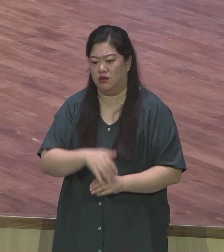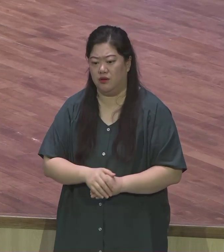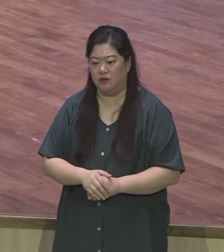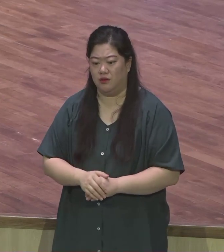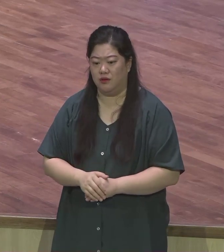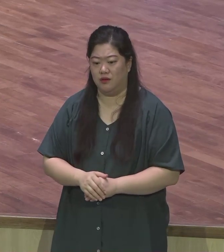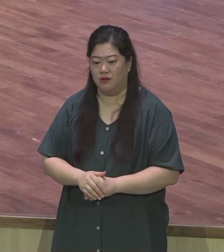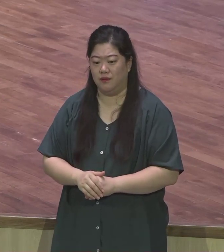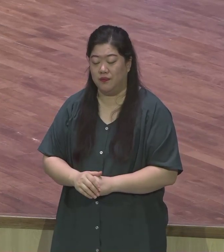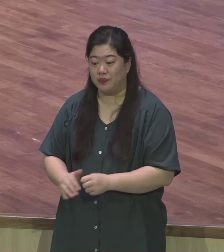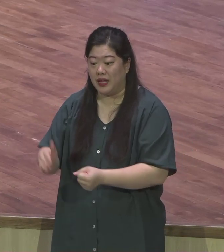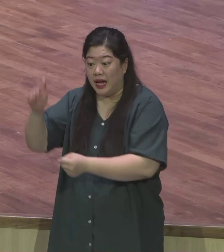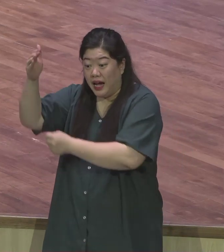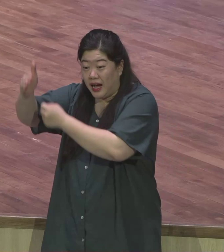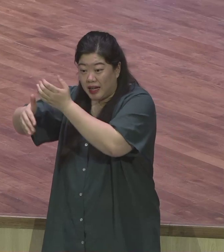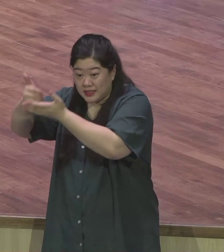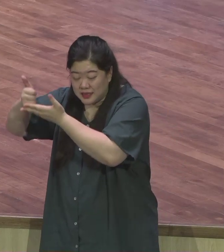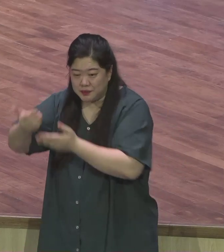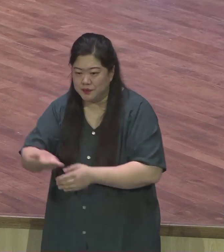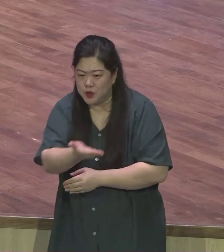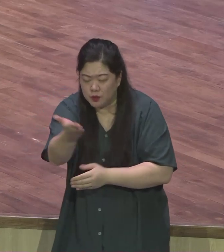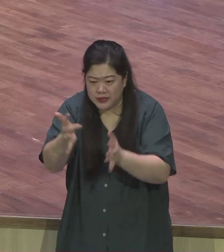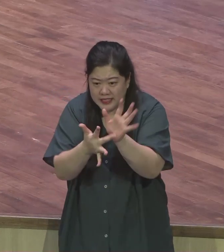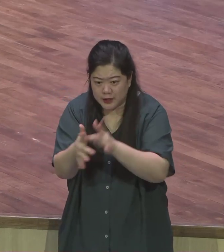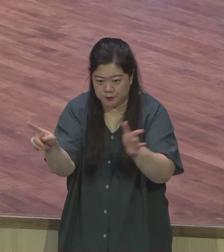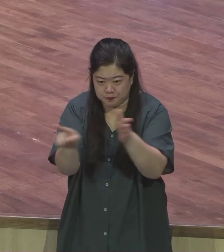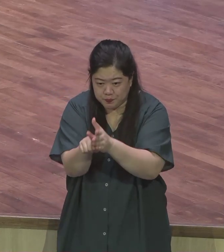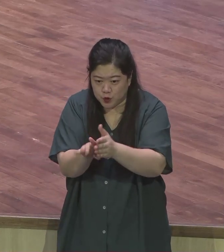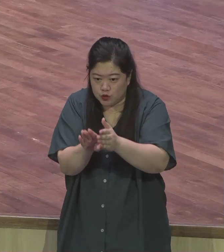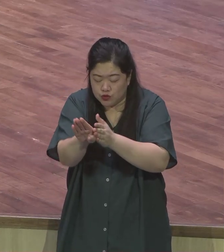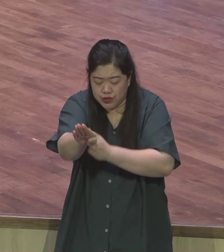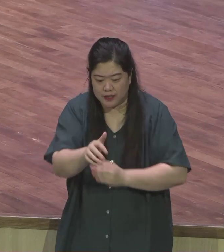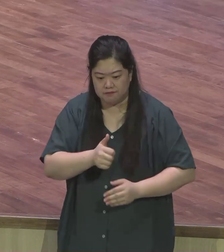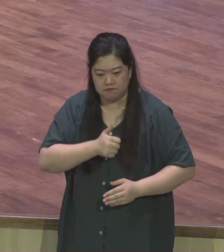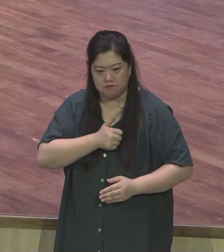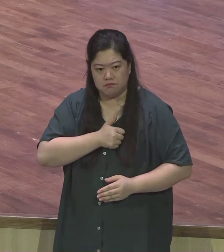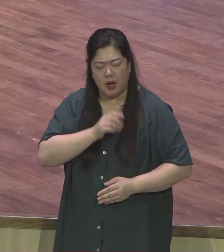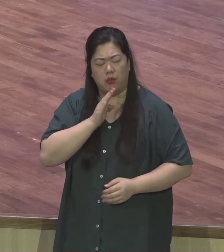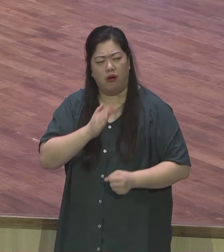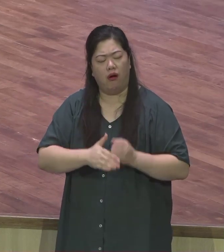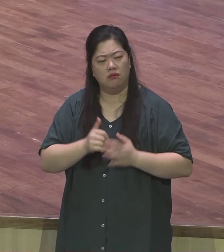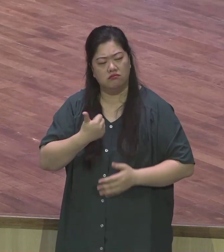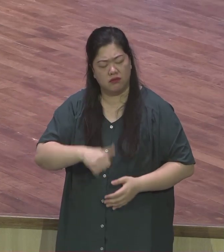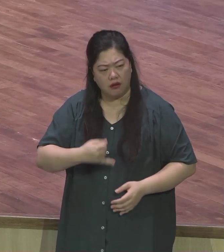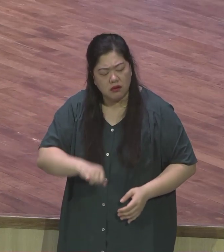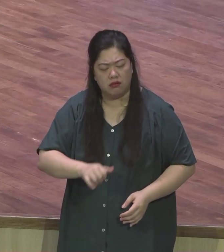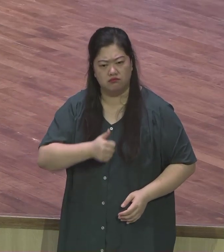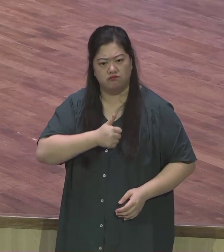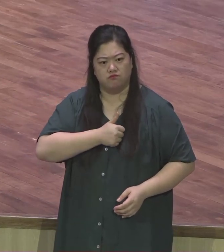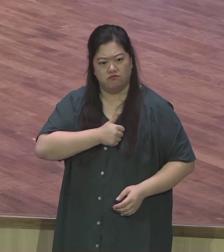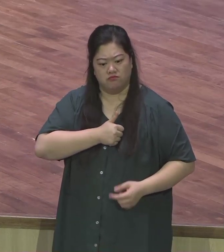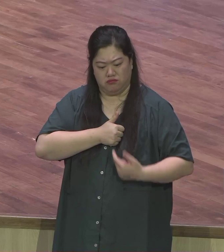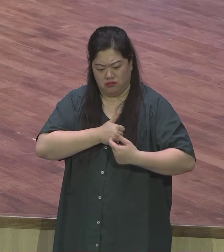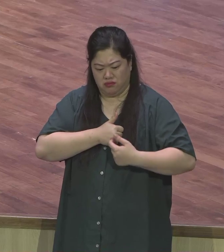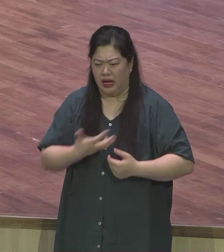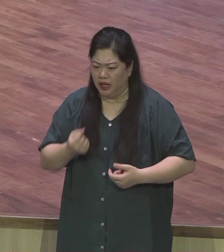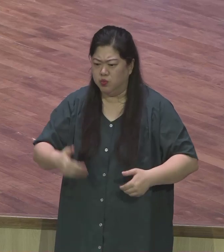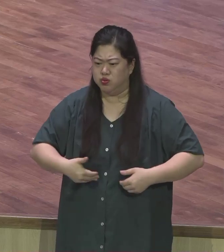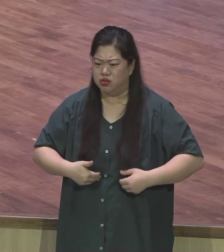예수 안에서 새로운 자존감으로 예수 안의 새로운 자존심으로 우리를 높여주실 줄 믿습니다 그러면서 세